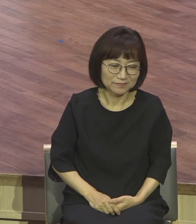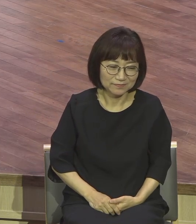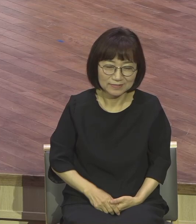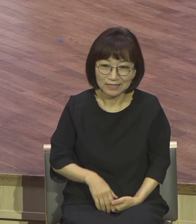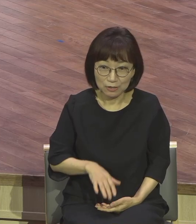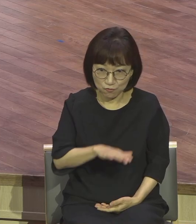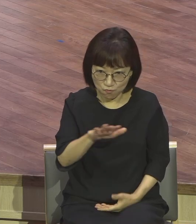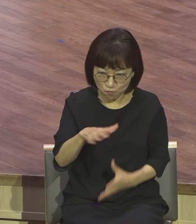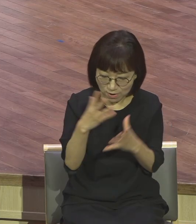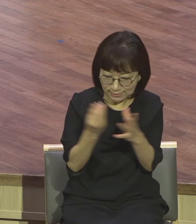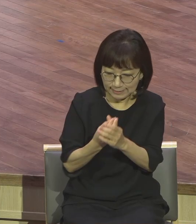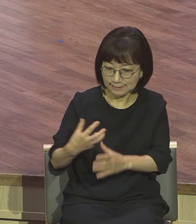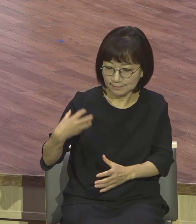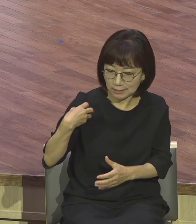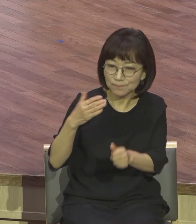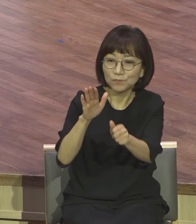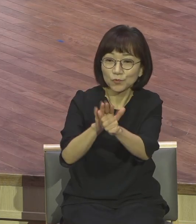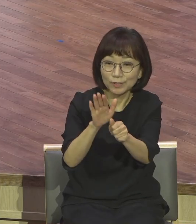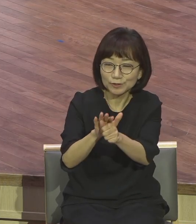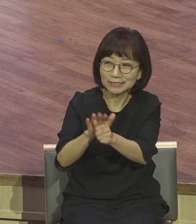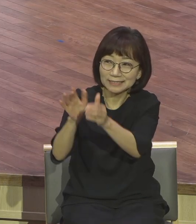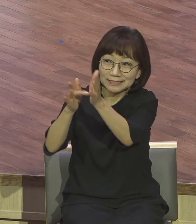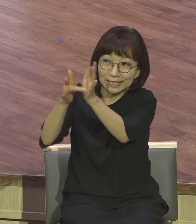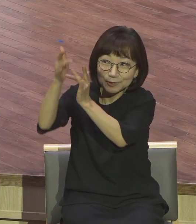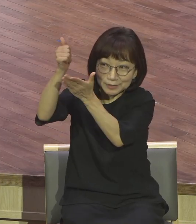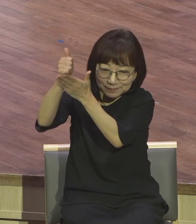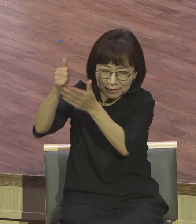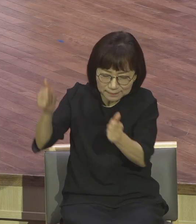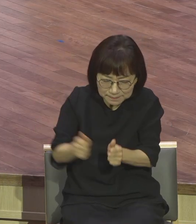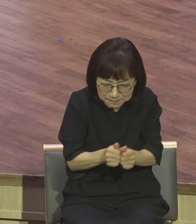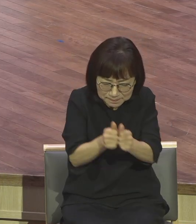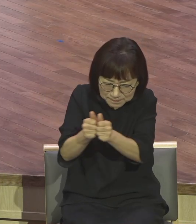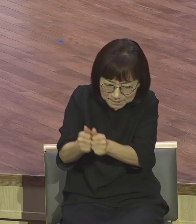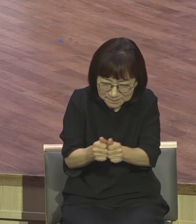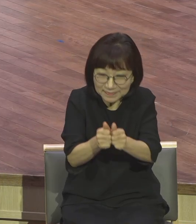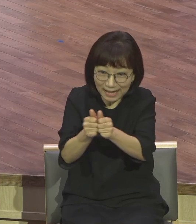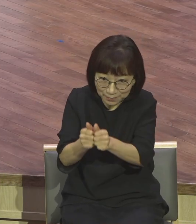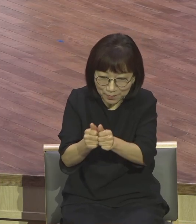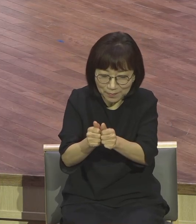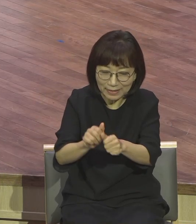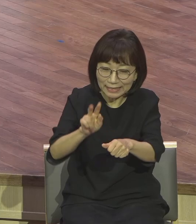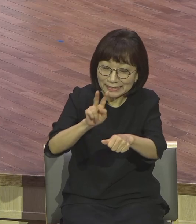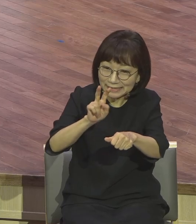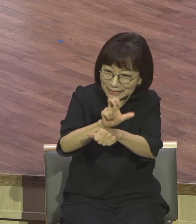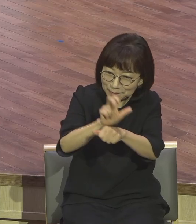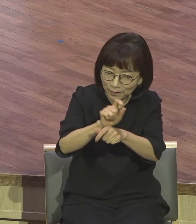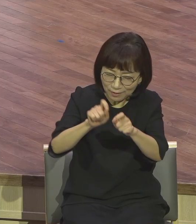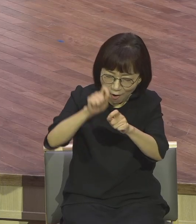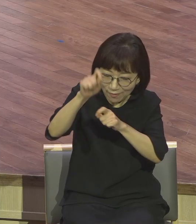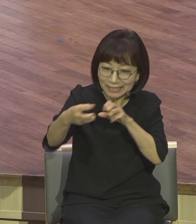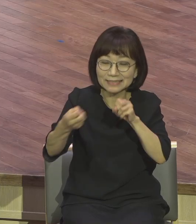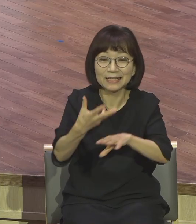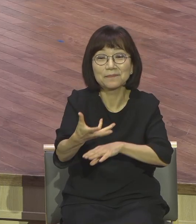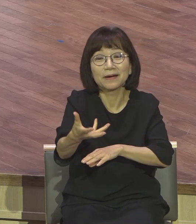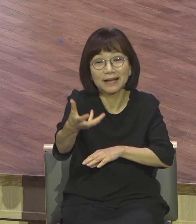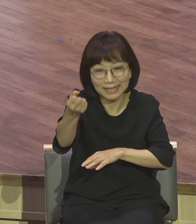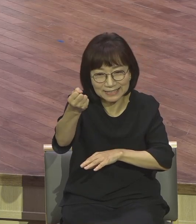책임지시는 부활의 주님과 24시 동행하면서 25시 영혼의 응답을 체험하는 믿음의 사람들 다 되시기를